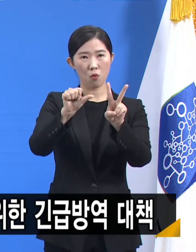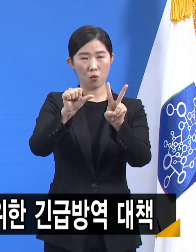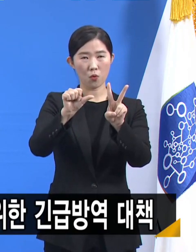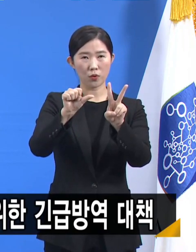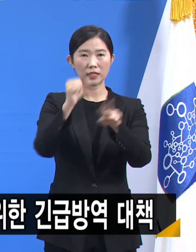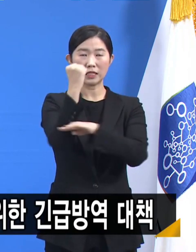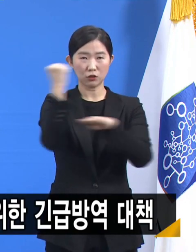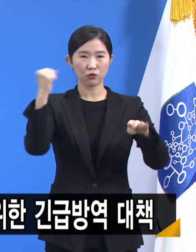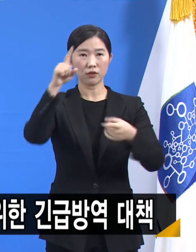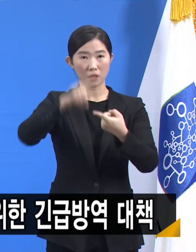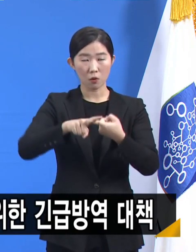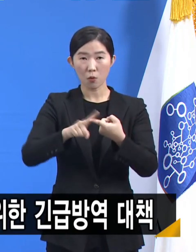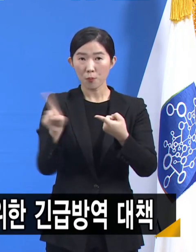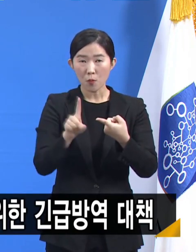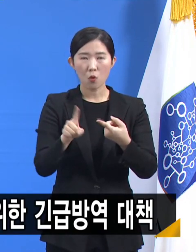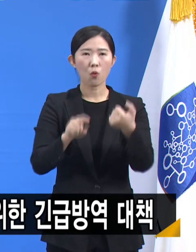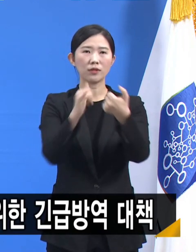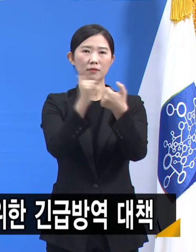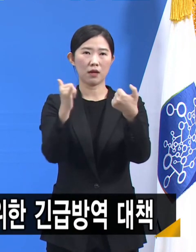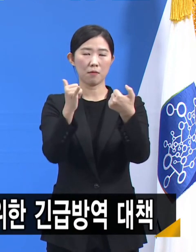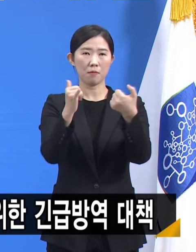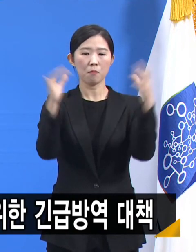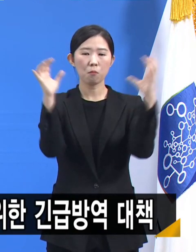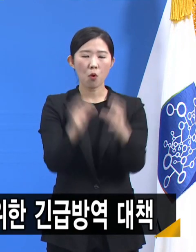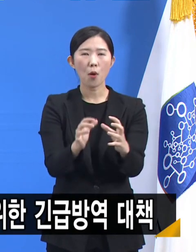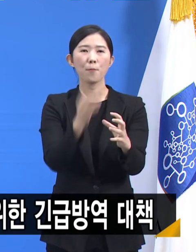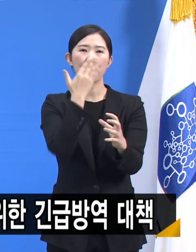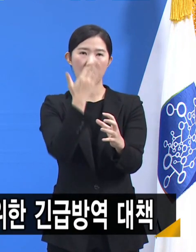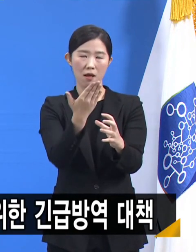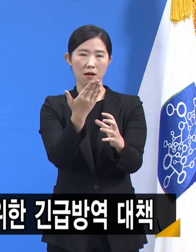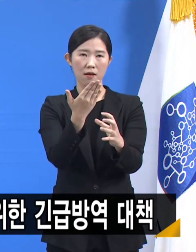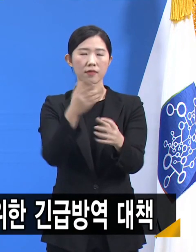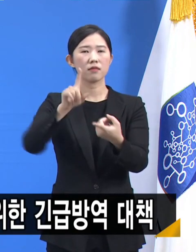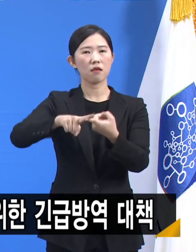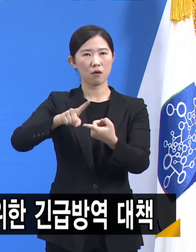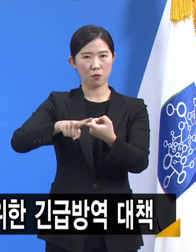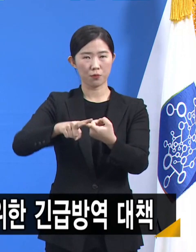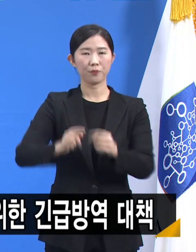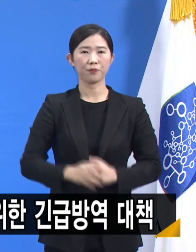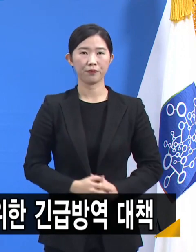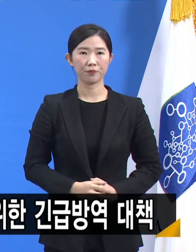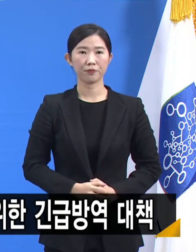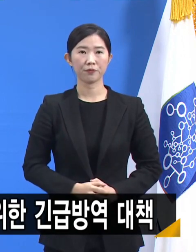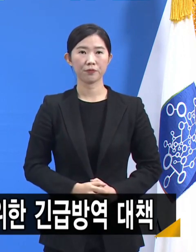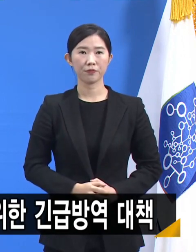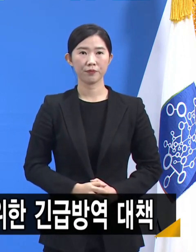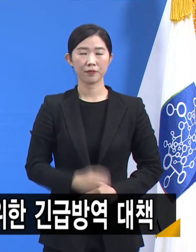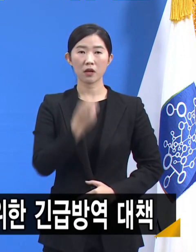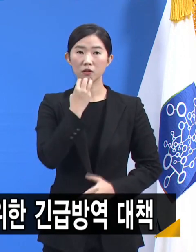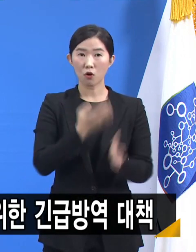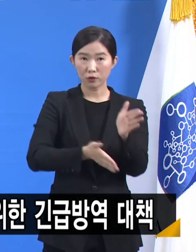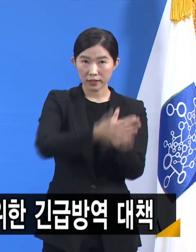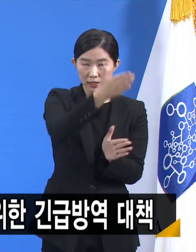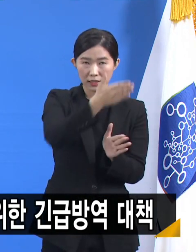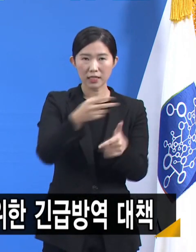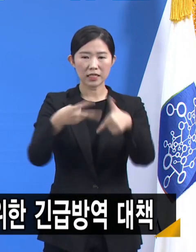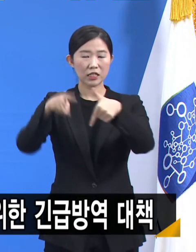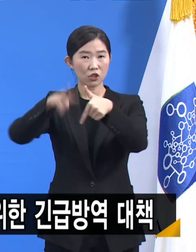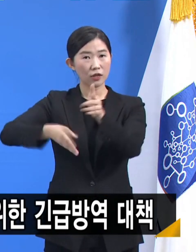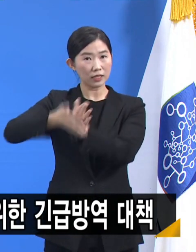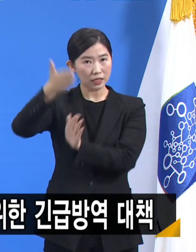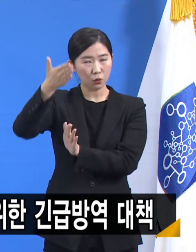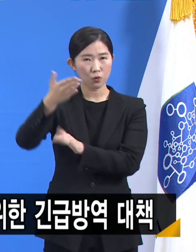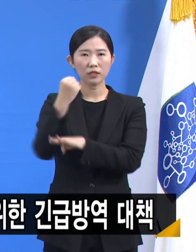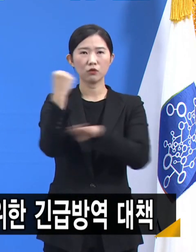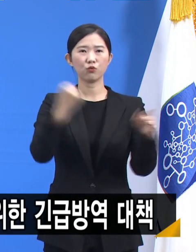50인까지 허용 기준을 그대로 유지하도록 했습니다. 서울시, 인천시도 같은 기준을